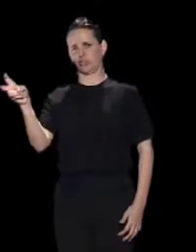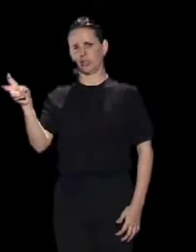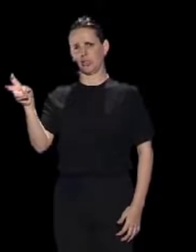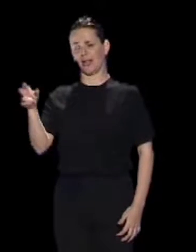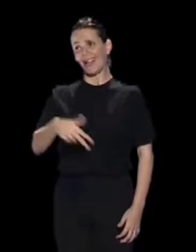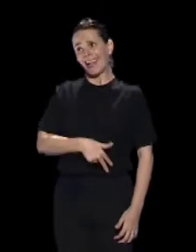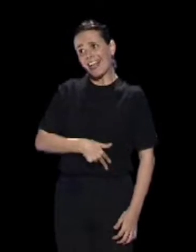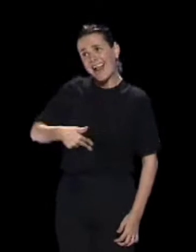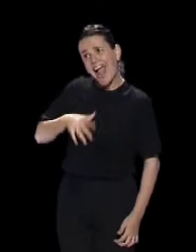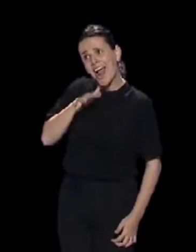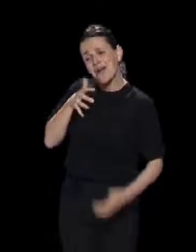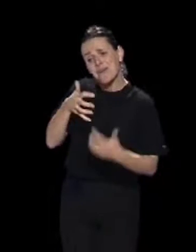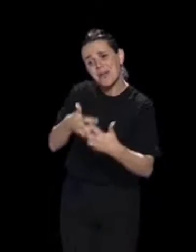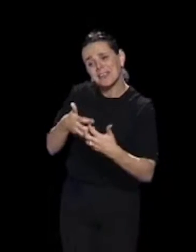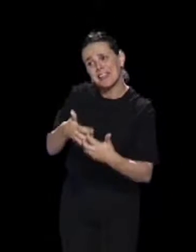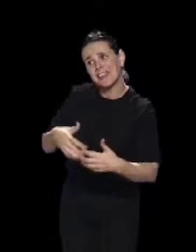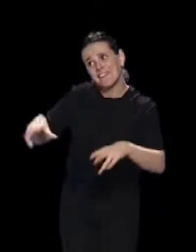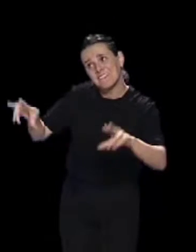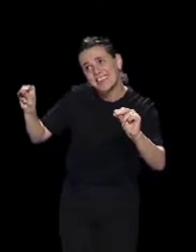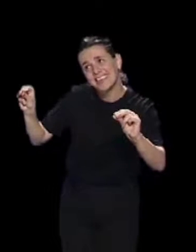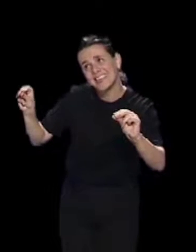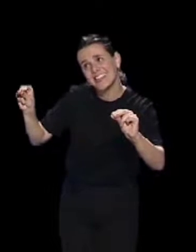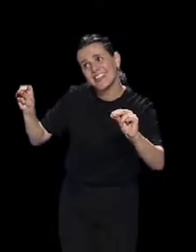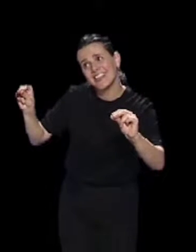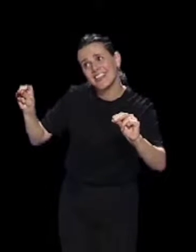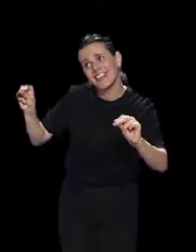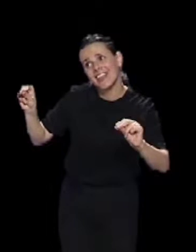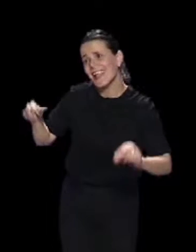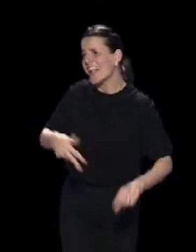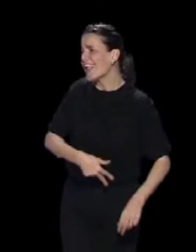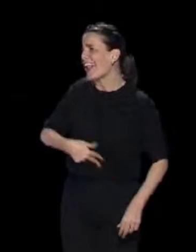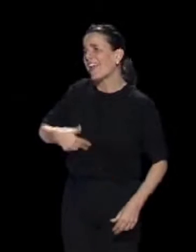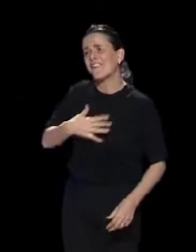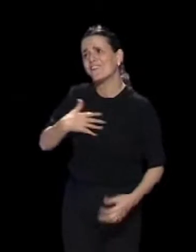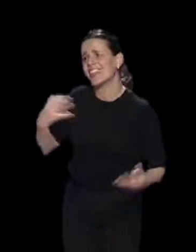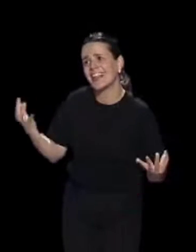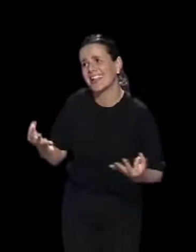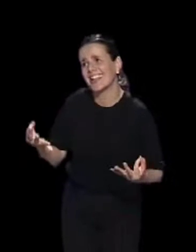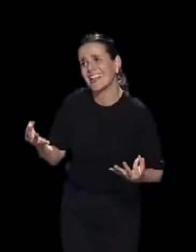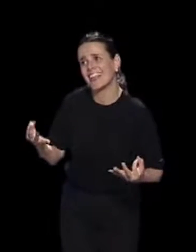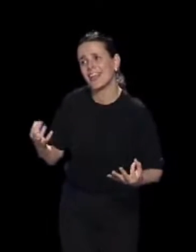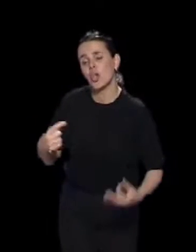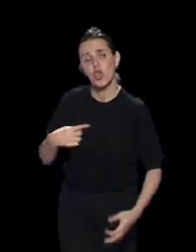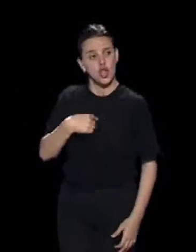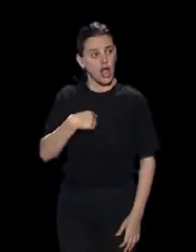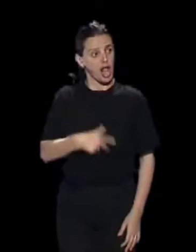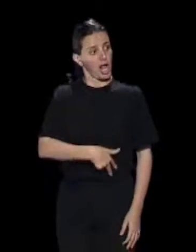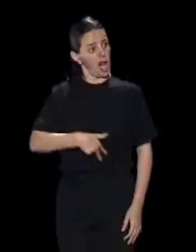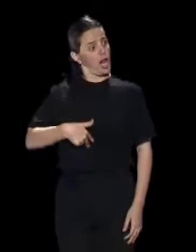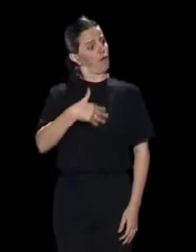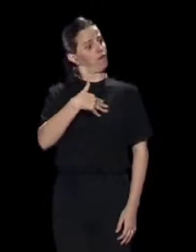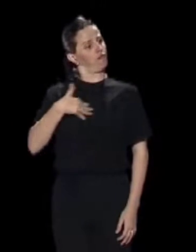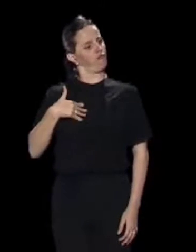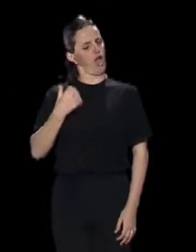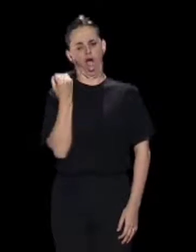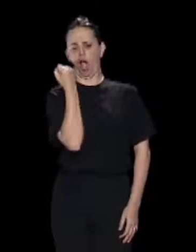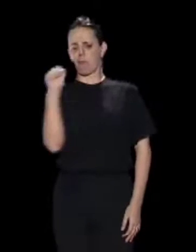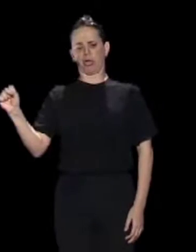Ya no existen batallas, general. ¿Qué quiere el general? Un amante desea el